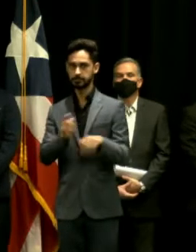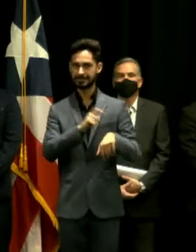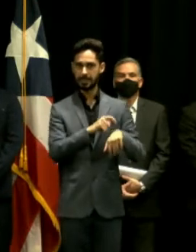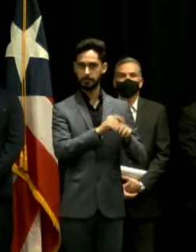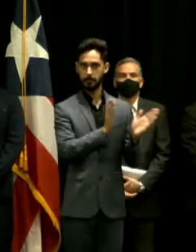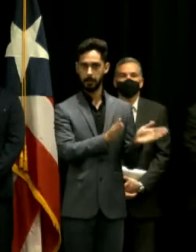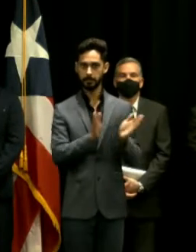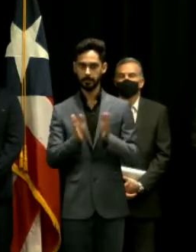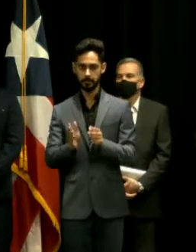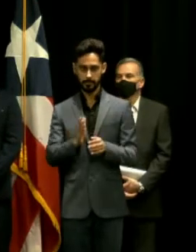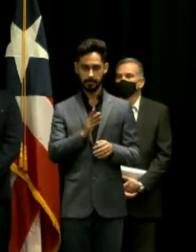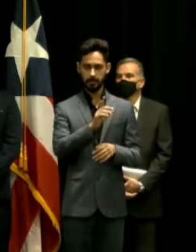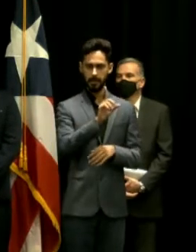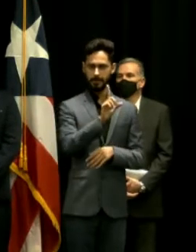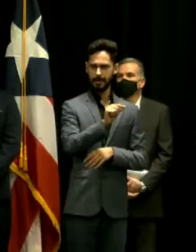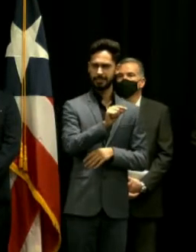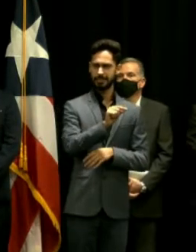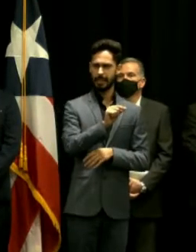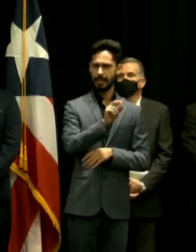2021